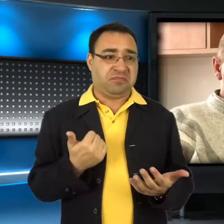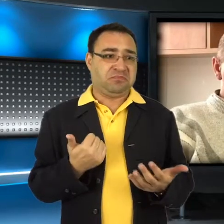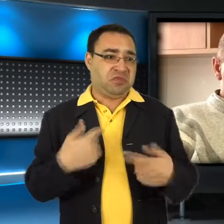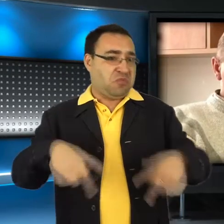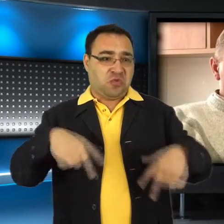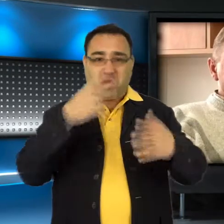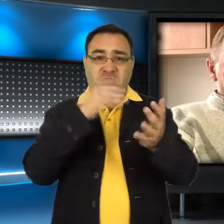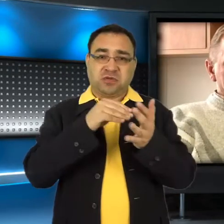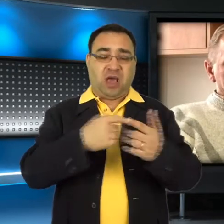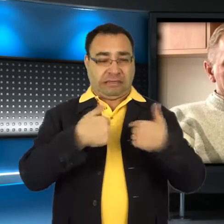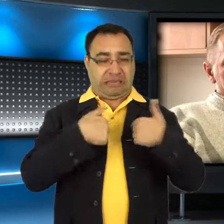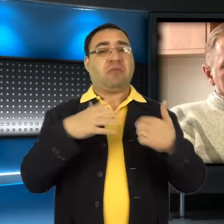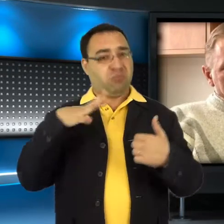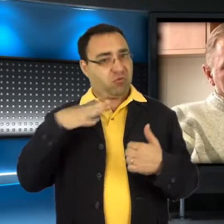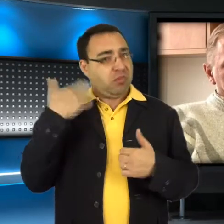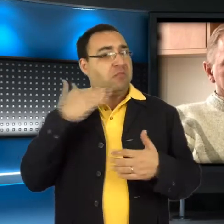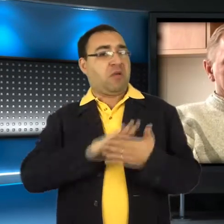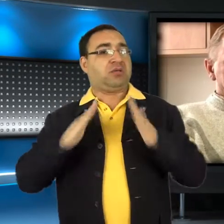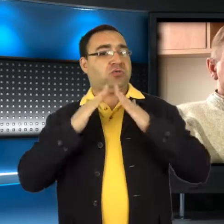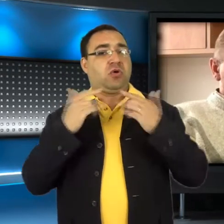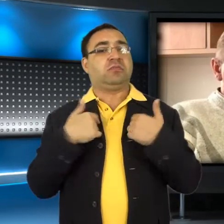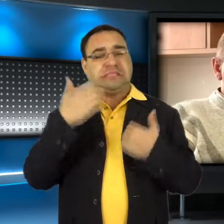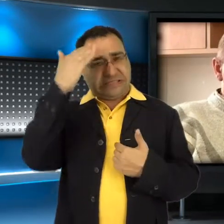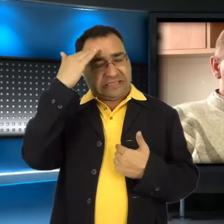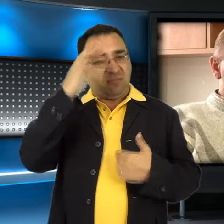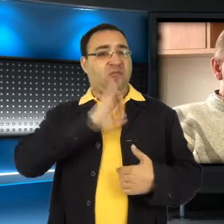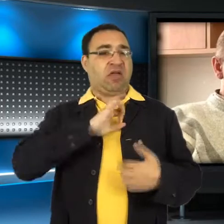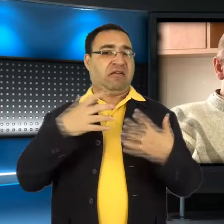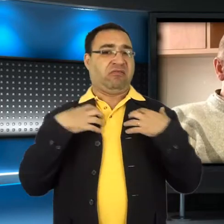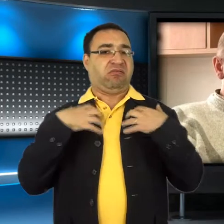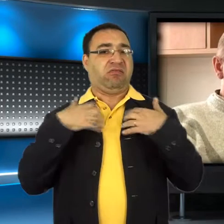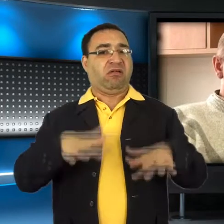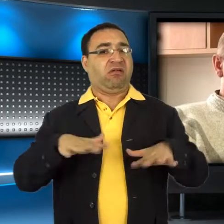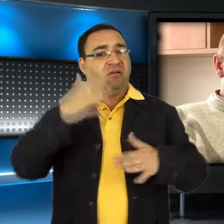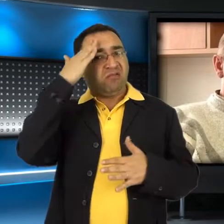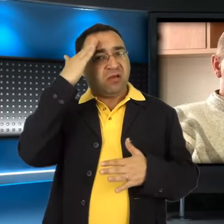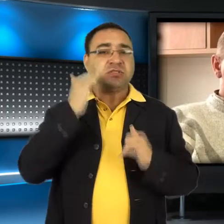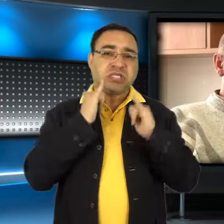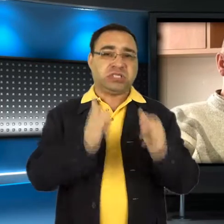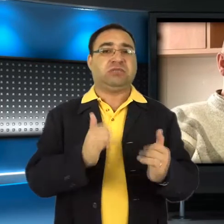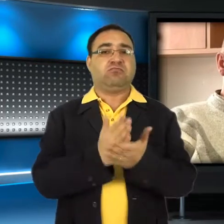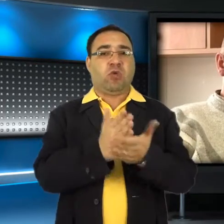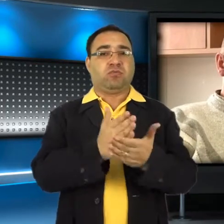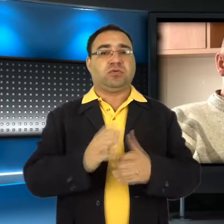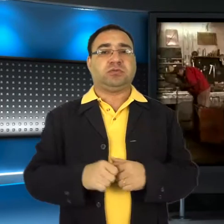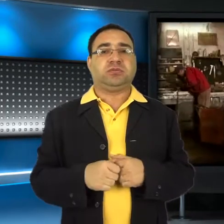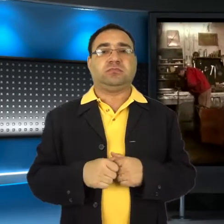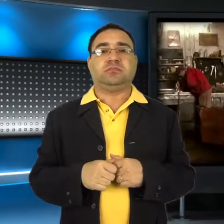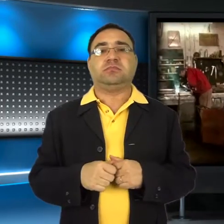pracy, natomiast tak jak mówię, my znamy to i dlatego to robimy.